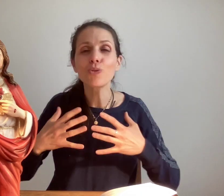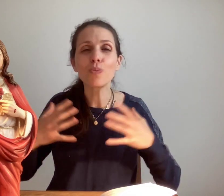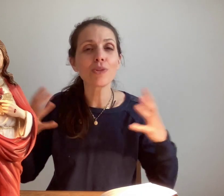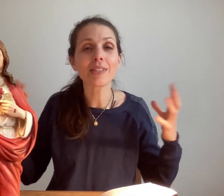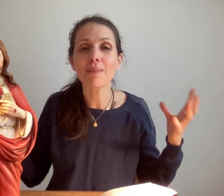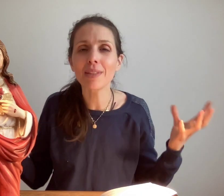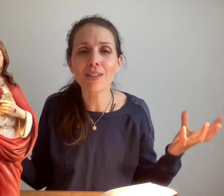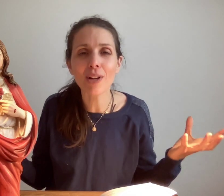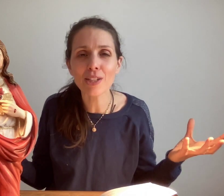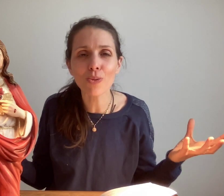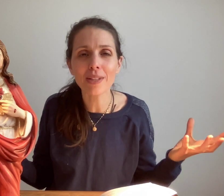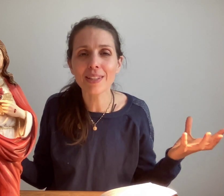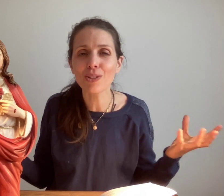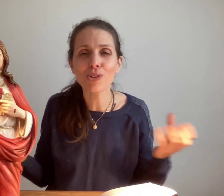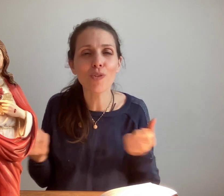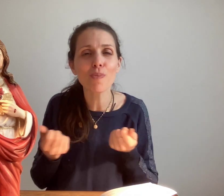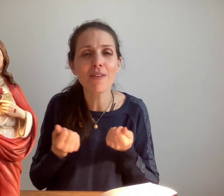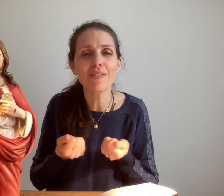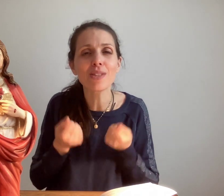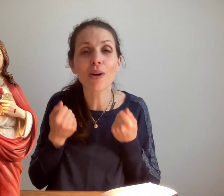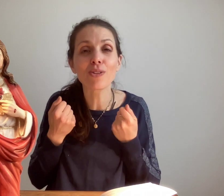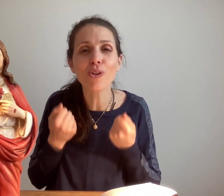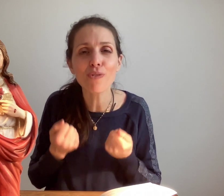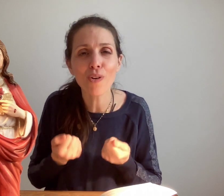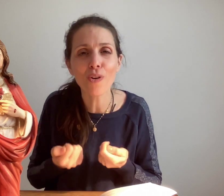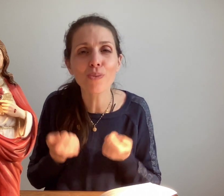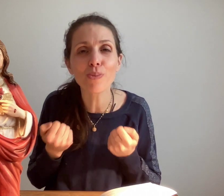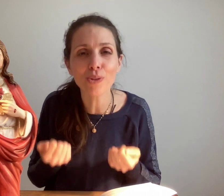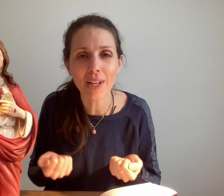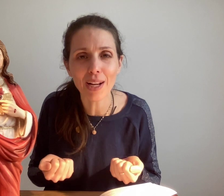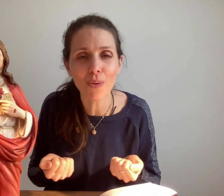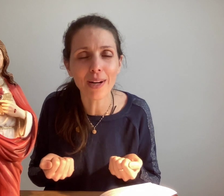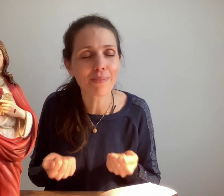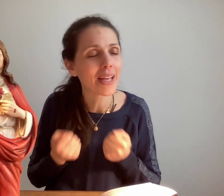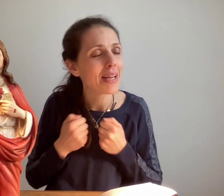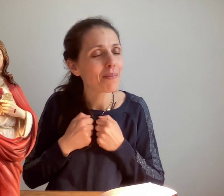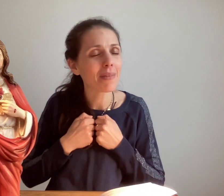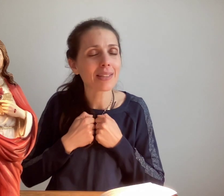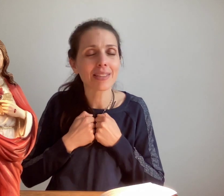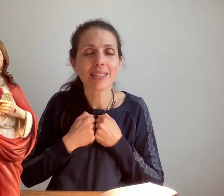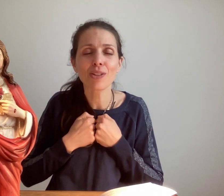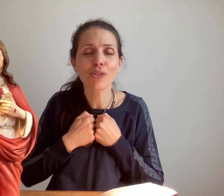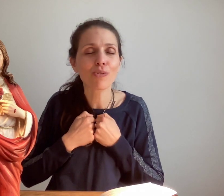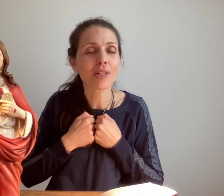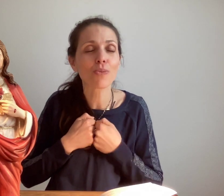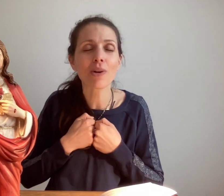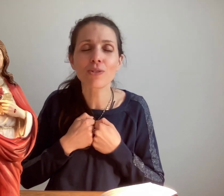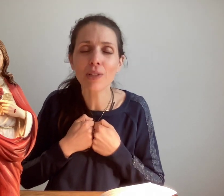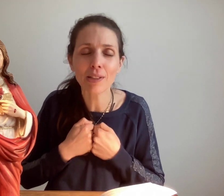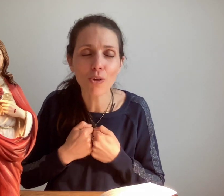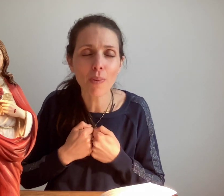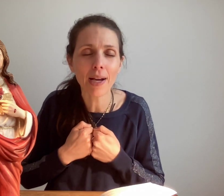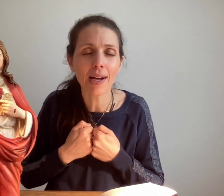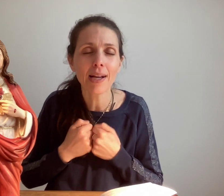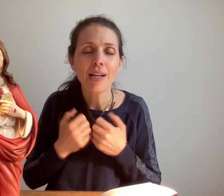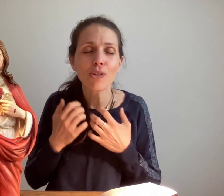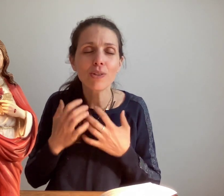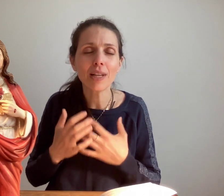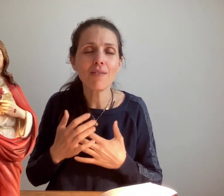tout puisse t'amener de la joie Seigneur, je veux que ma vie soit une offrande pour ta gloire. Merci Seigneur de faire de moi ce qui te plaira, que ta